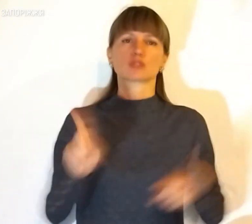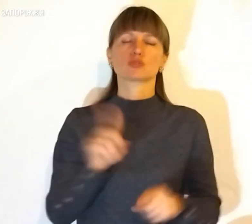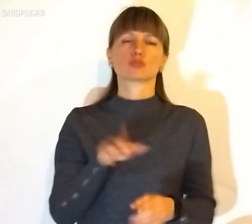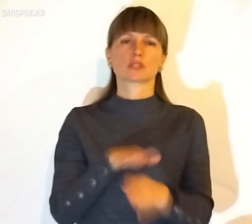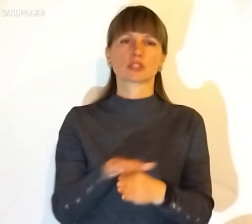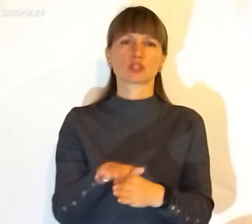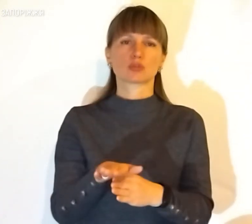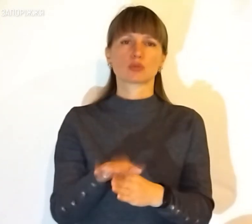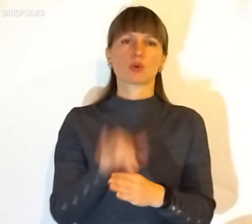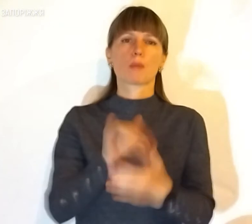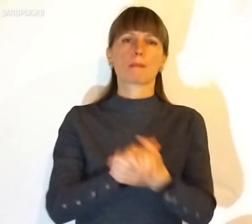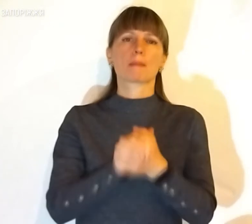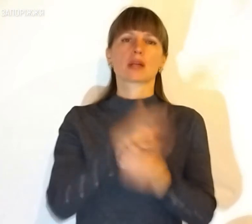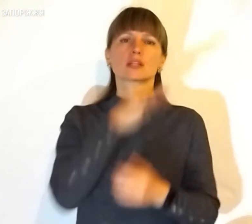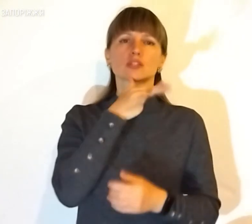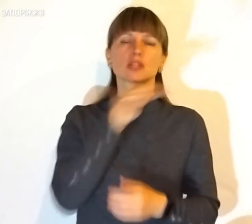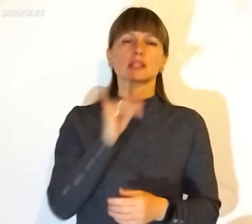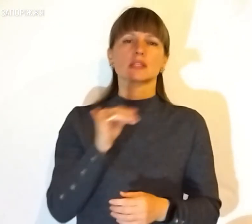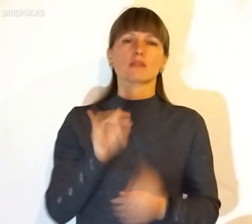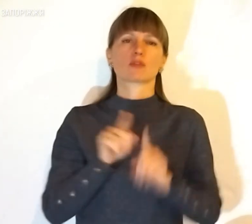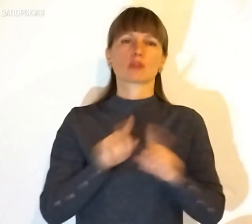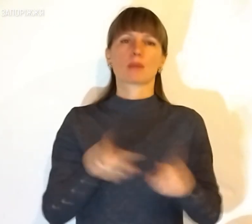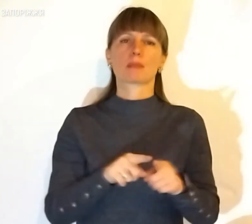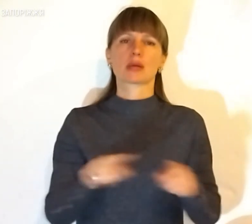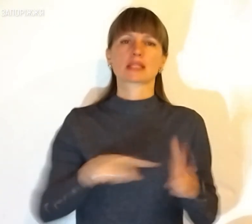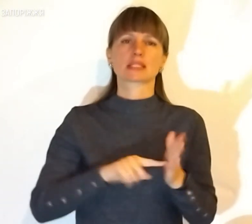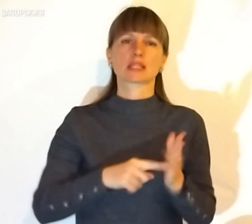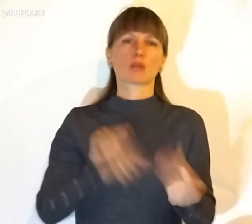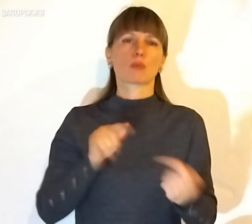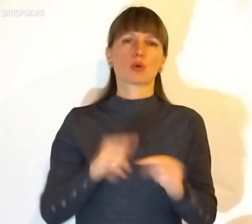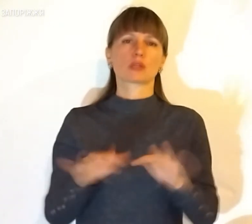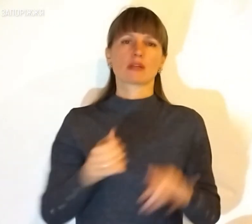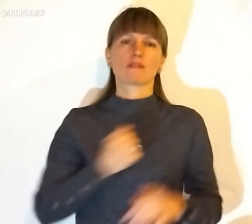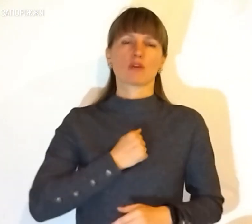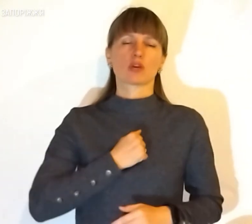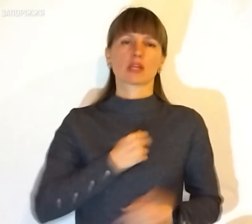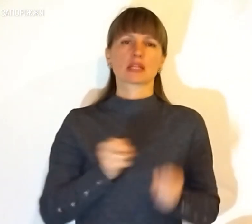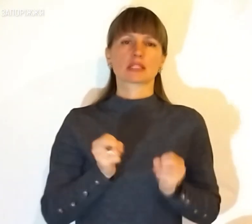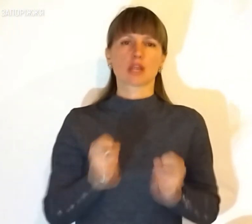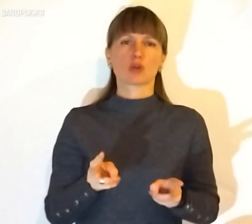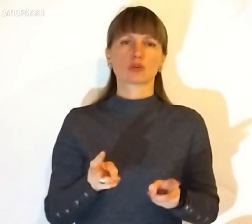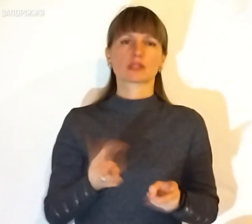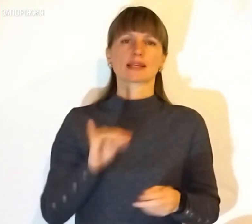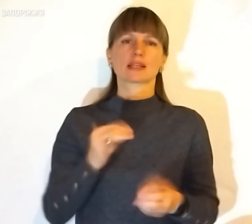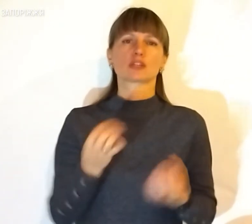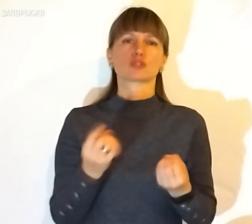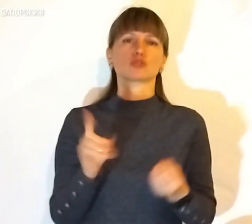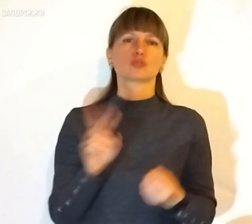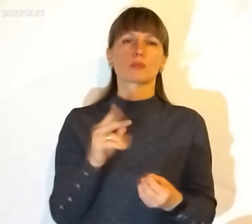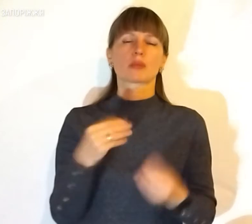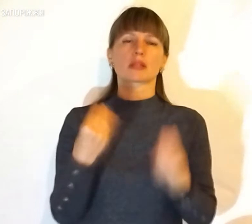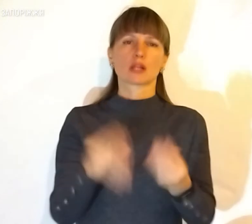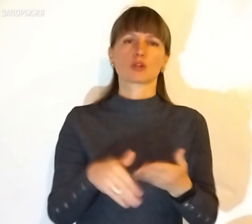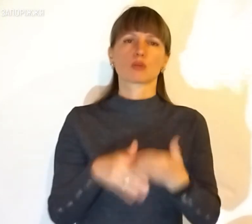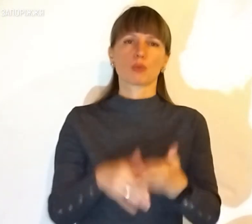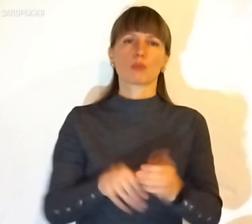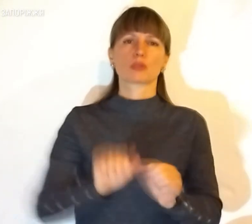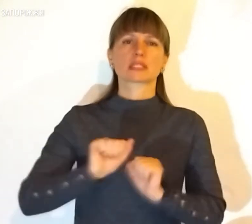що здійснюється у мирний час та в особливий період з метою протидії воєнним загрозам, а також, щоб надати допомогу захисті